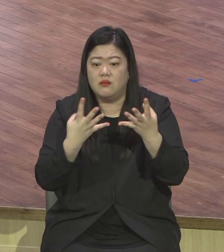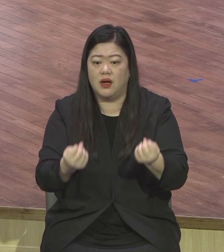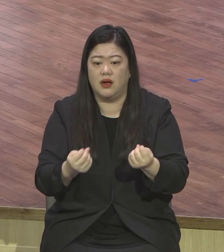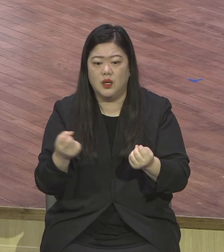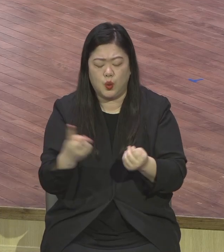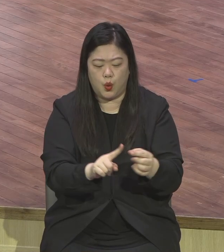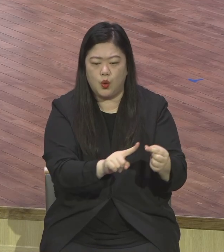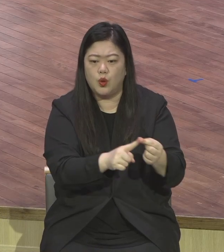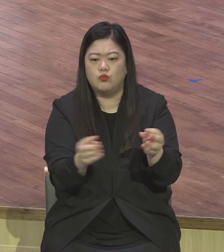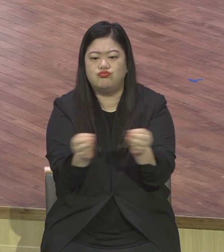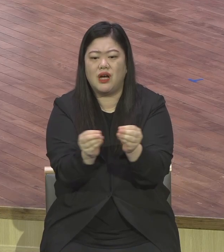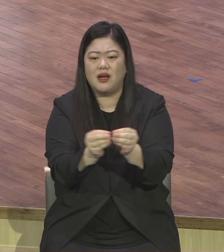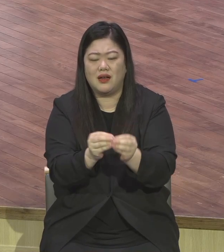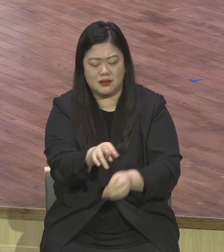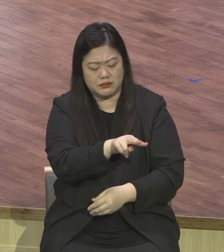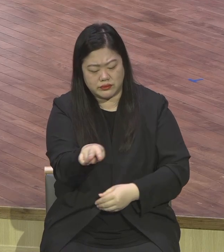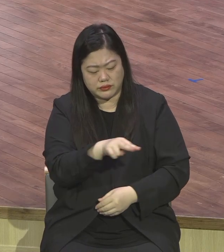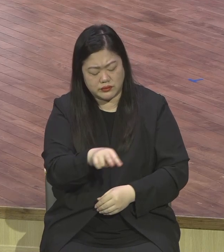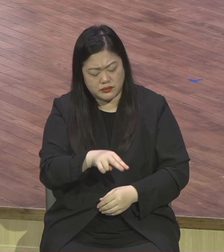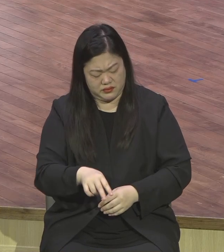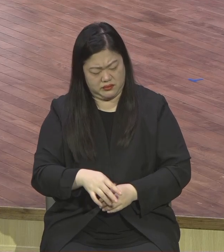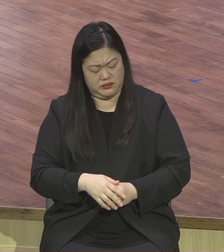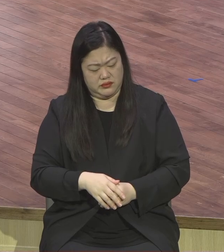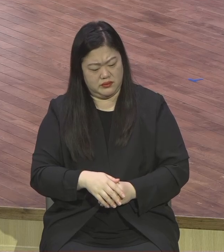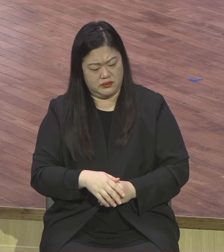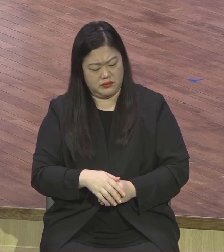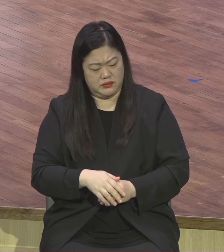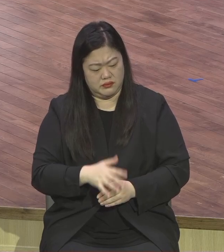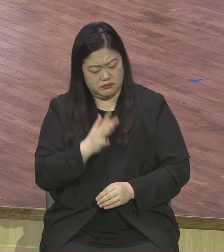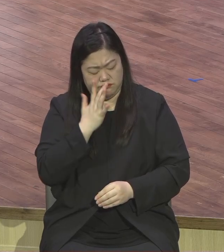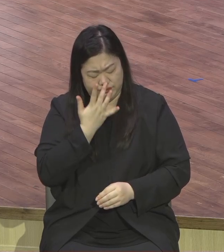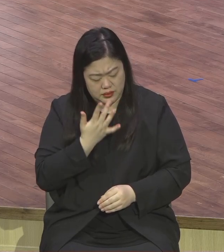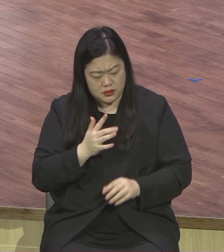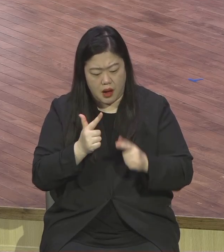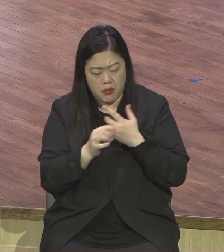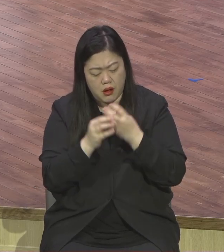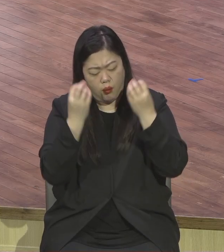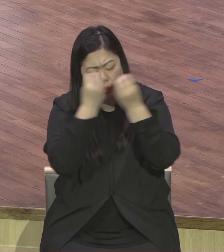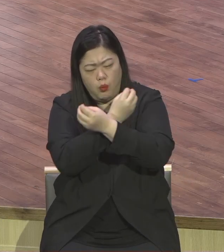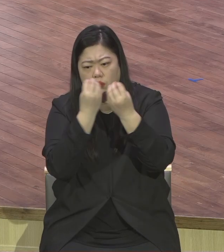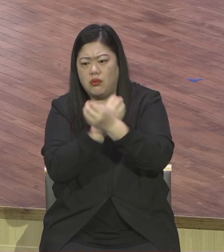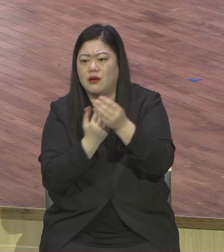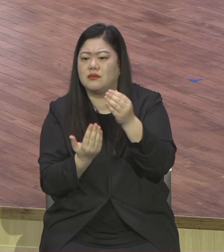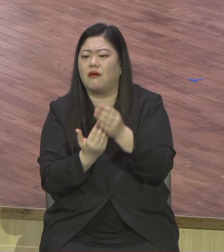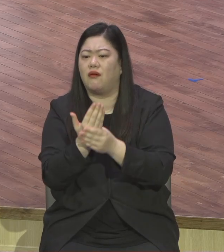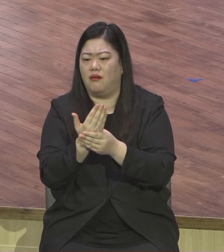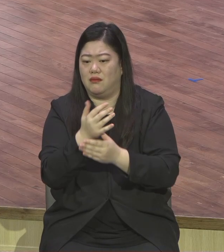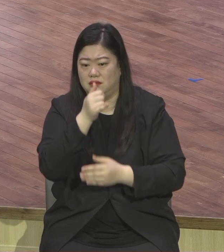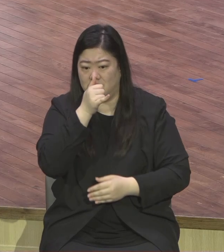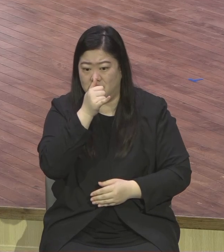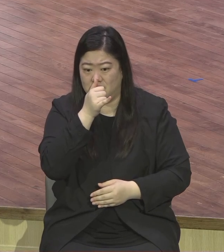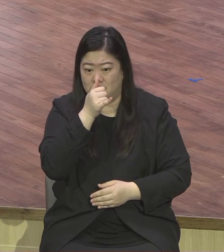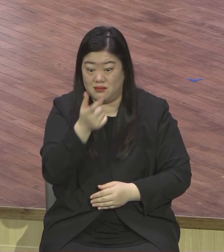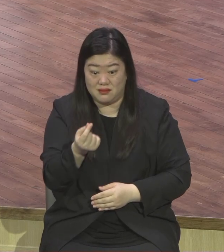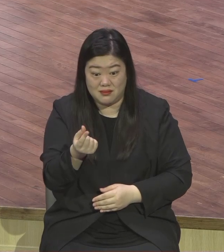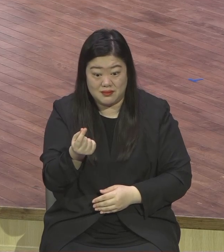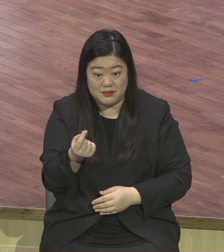것이 오해예요. 사실과 다르게. 그런데 이런 오해가 우리가 살아가면서